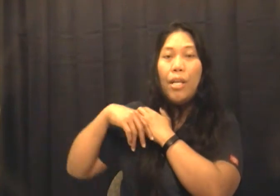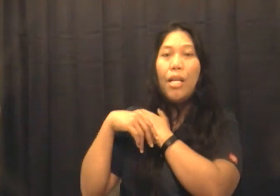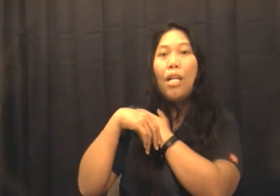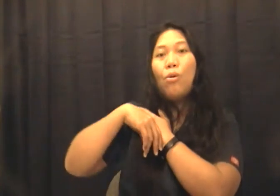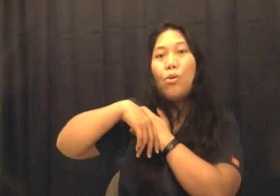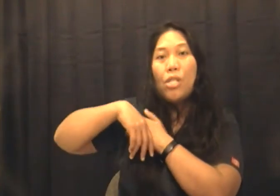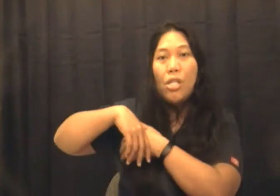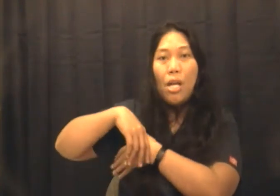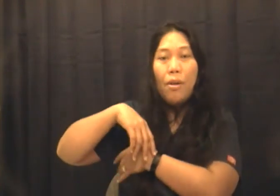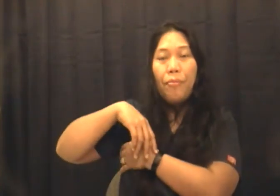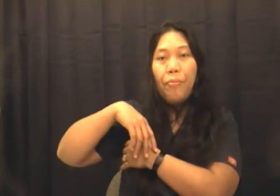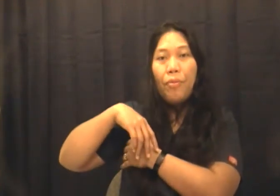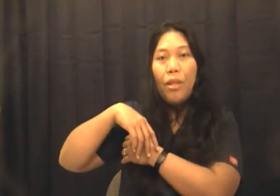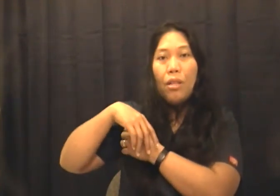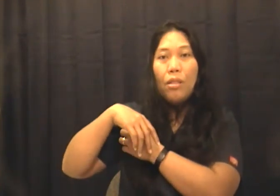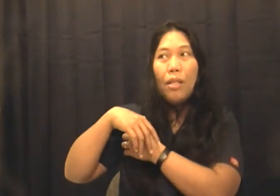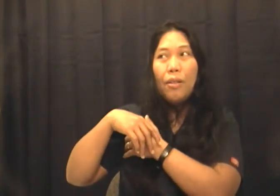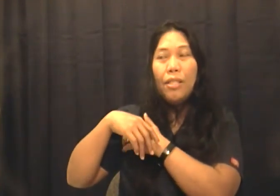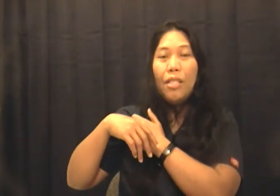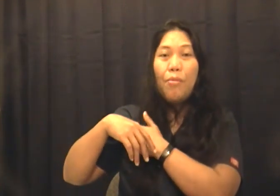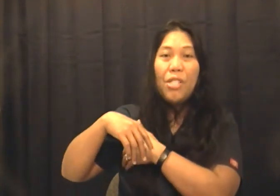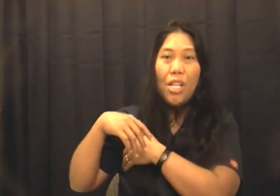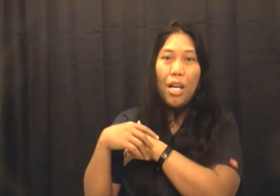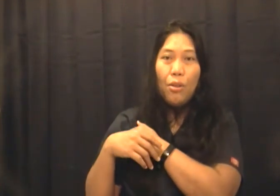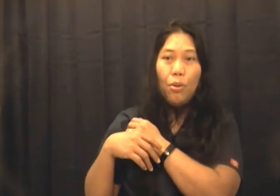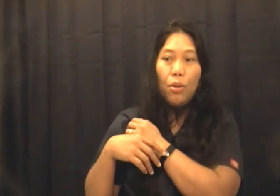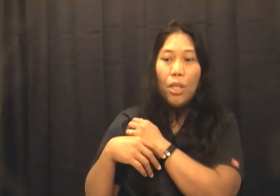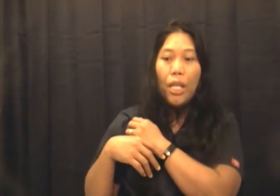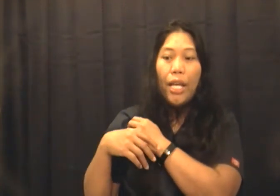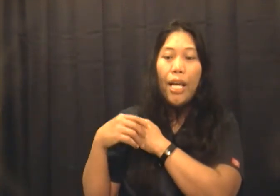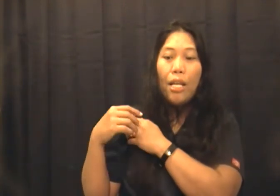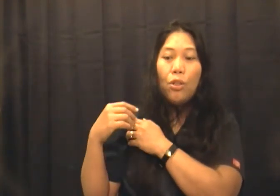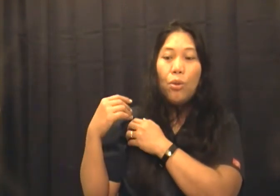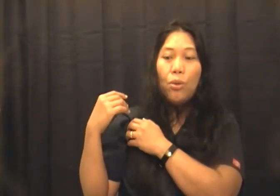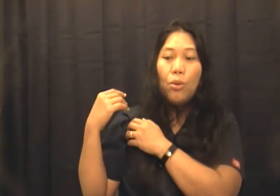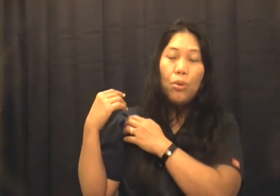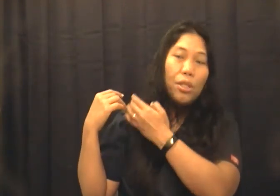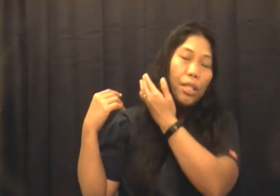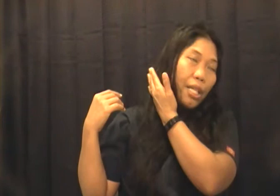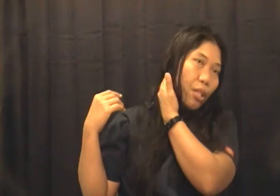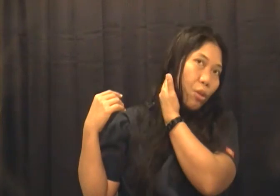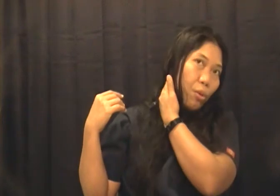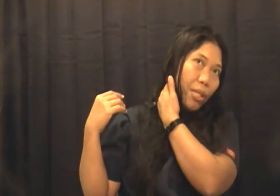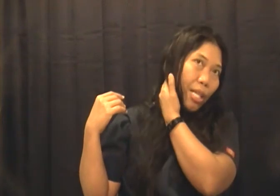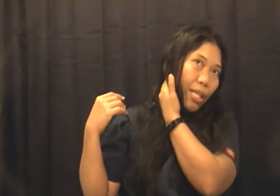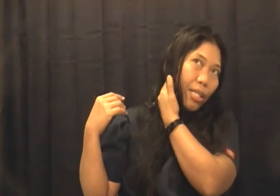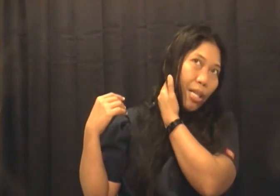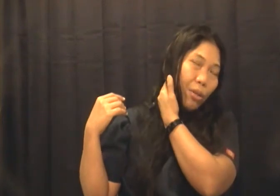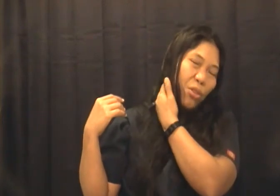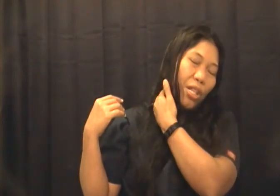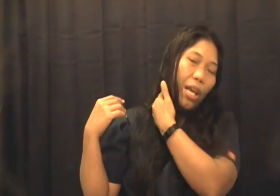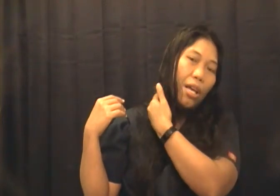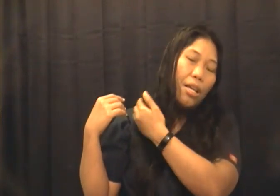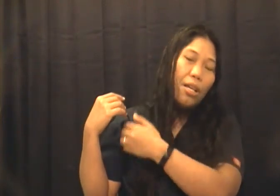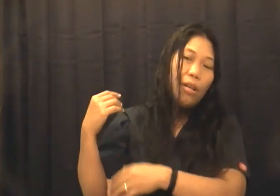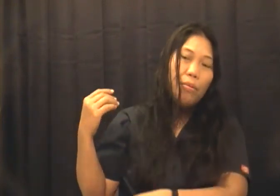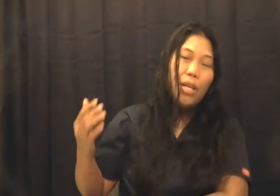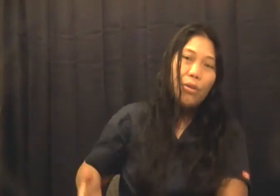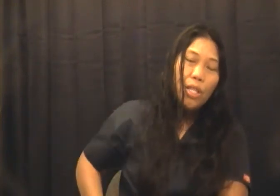maigalaw ko na siya hindi na masyado kaya lang yung neck ko masakit siya kunti meron